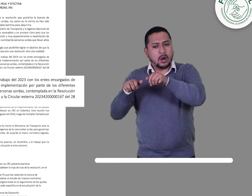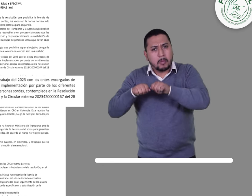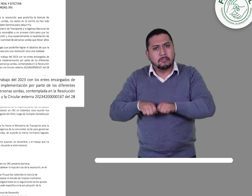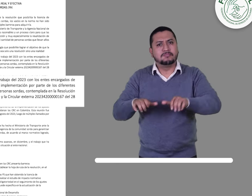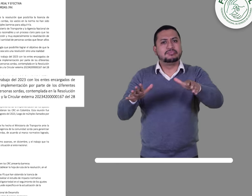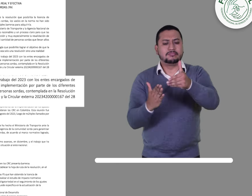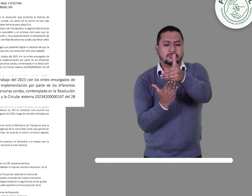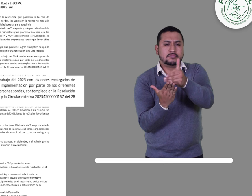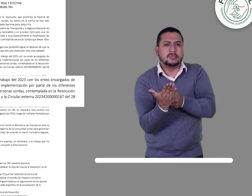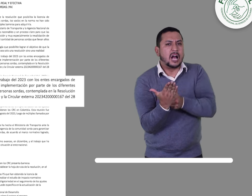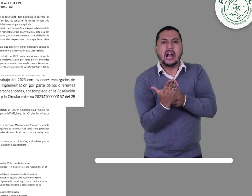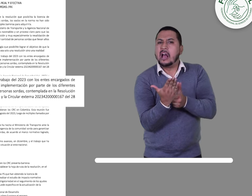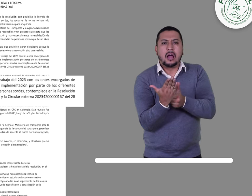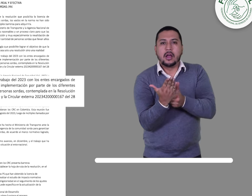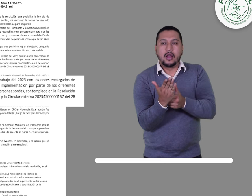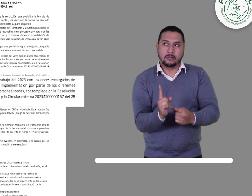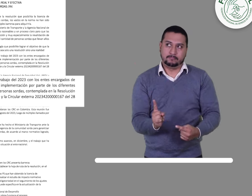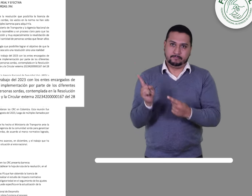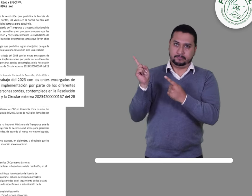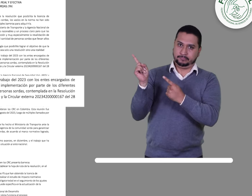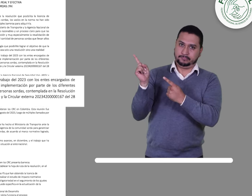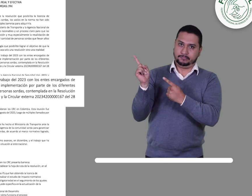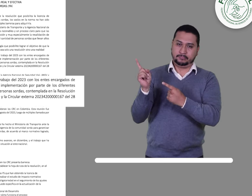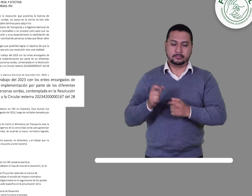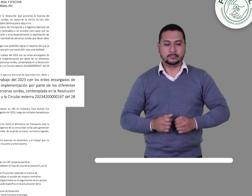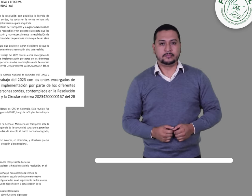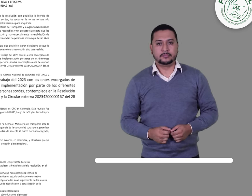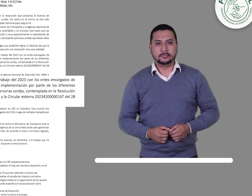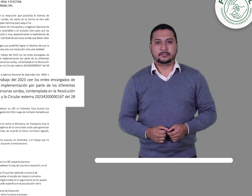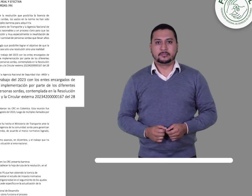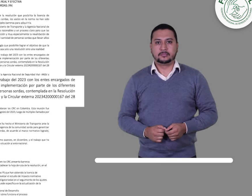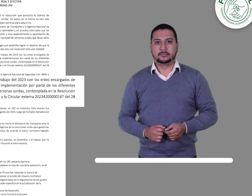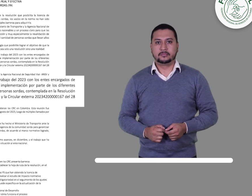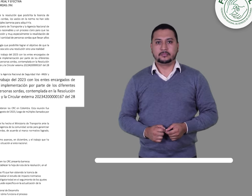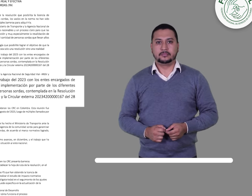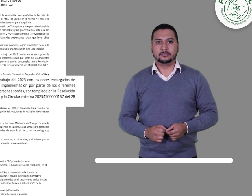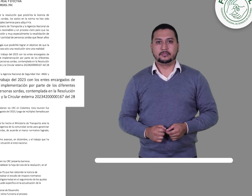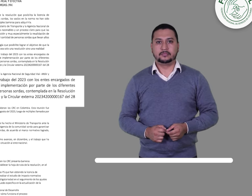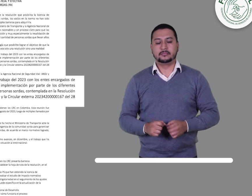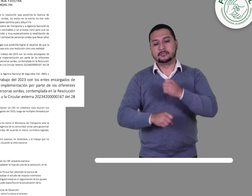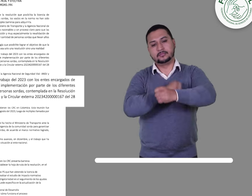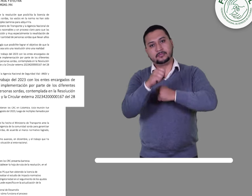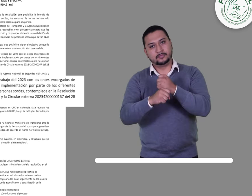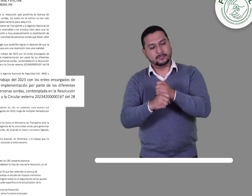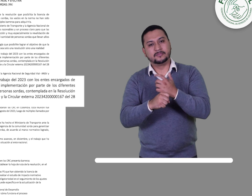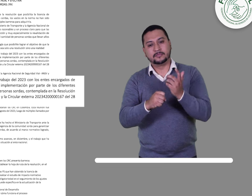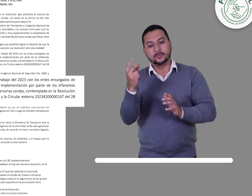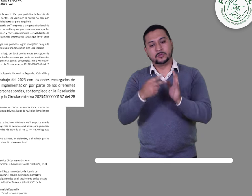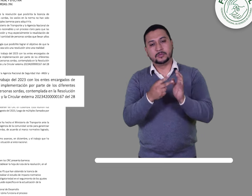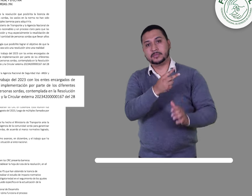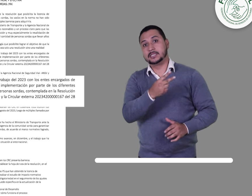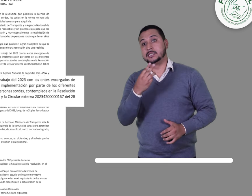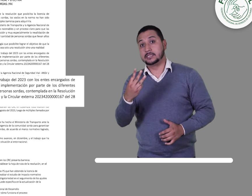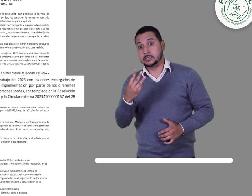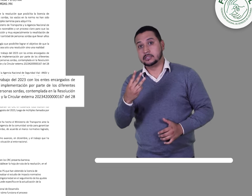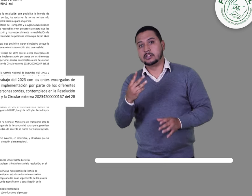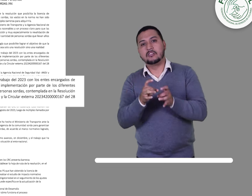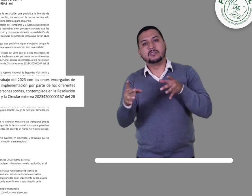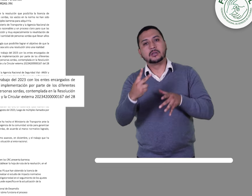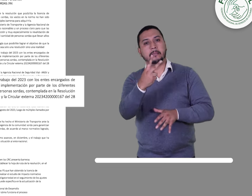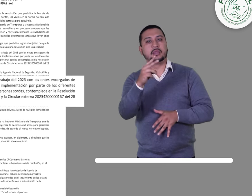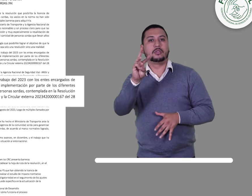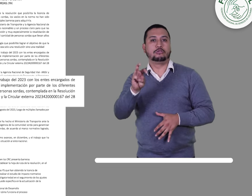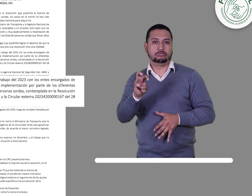de Transporte y la circular externa 20-23-42-00-01-67 del